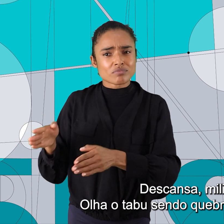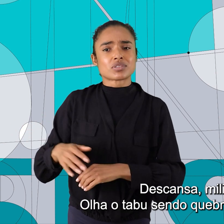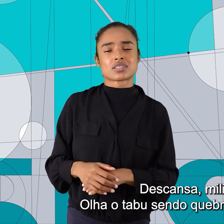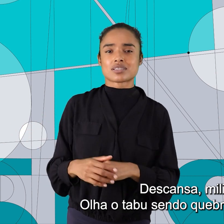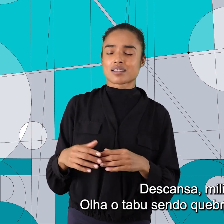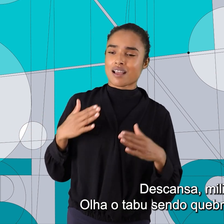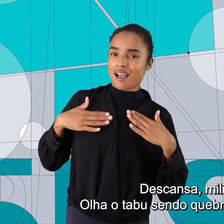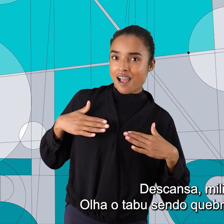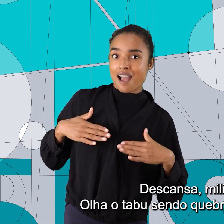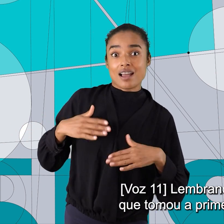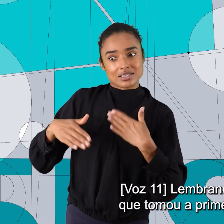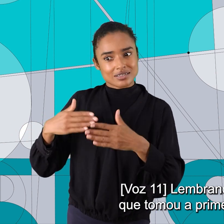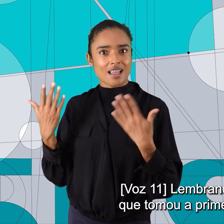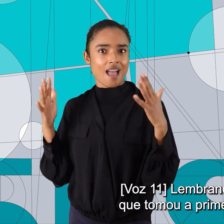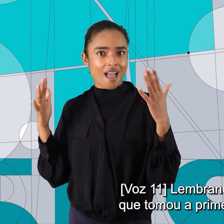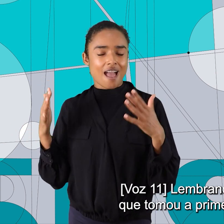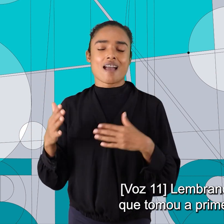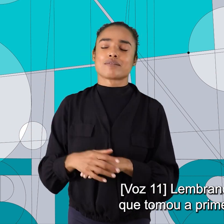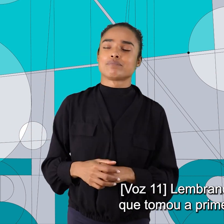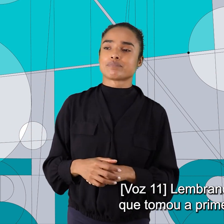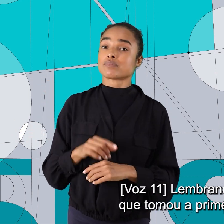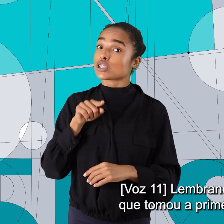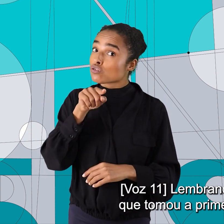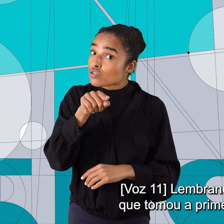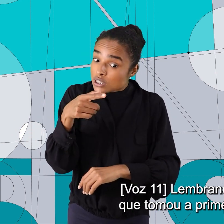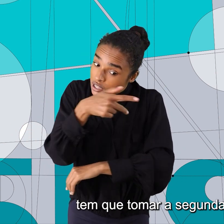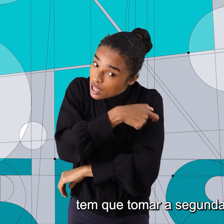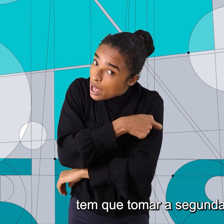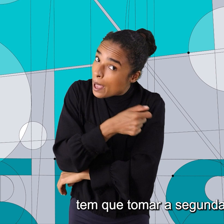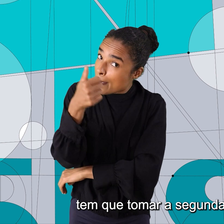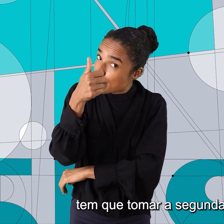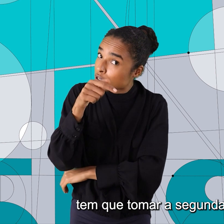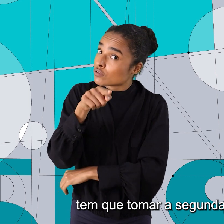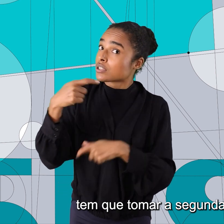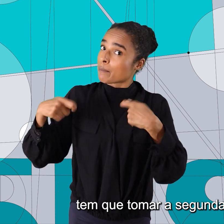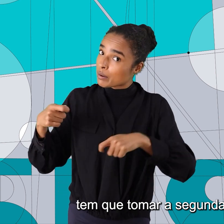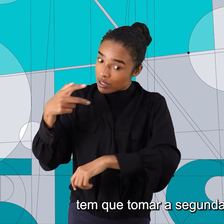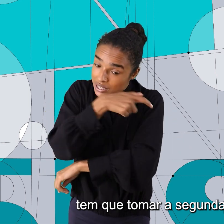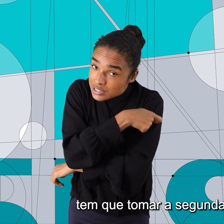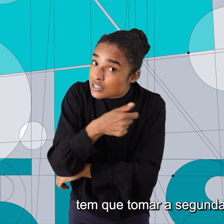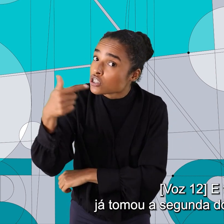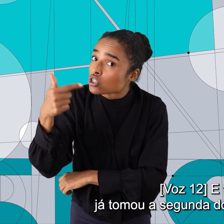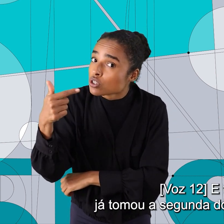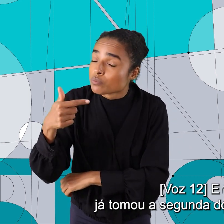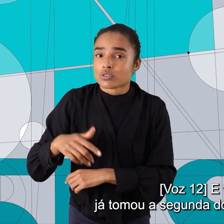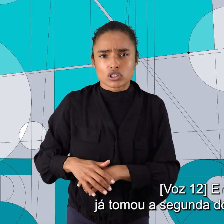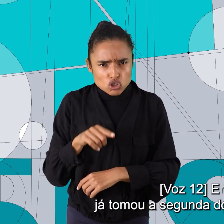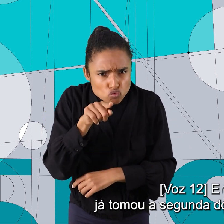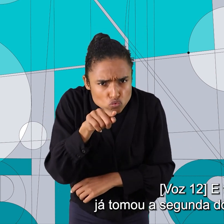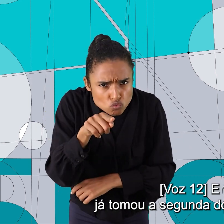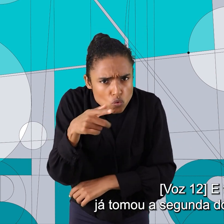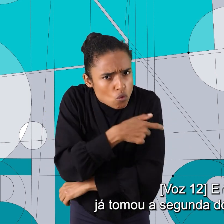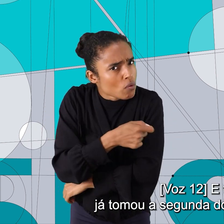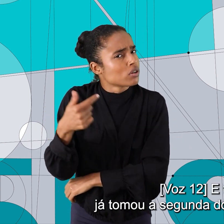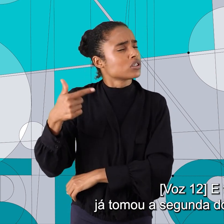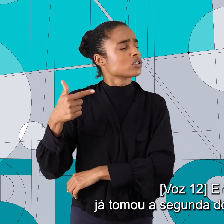quebrado! Lembrando que tu tomou a primeira dose, tem que tomar a segunda dose da vacina. E tu? Já tomou a